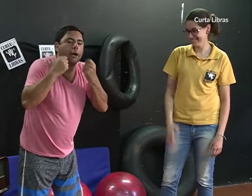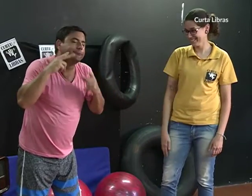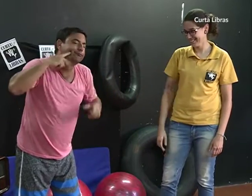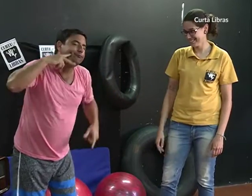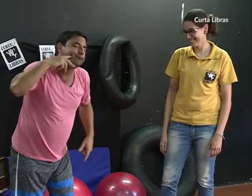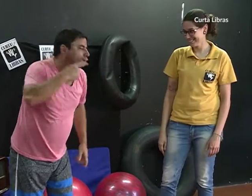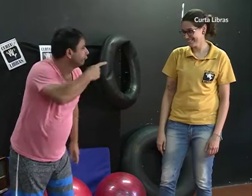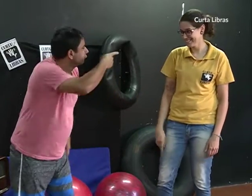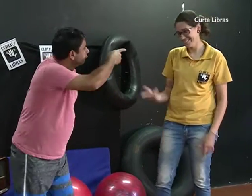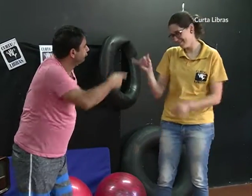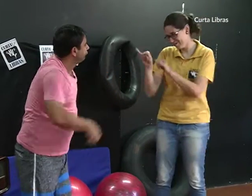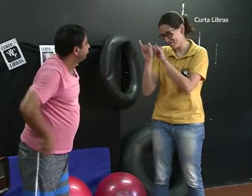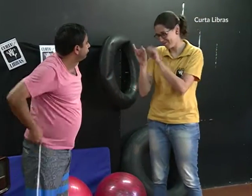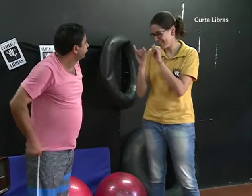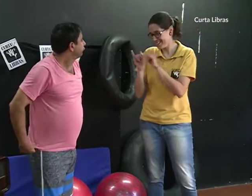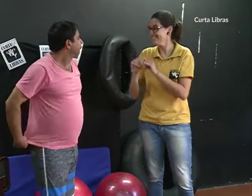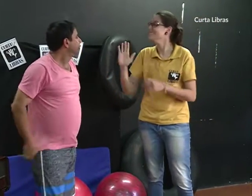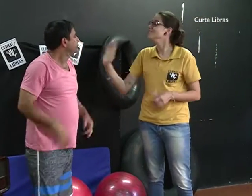Que bobagem. Deixa eu te perguntar.